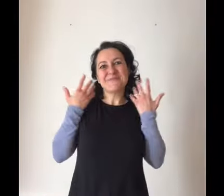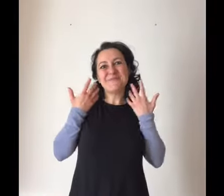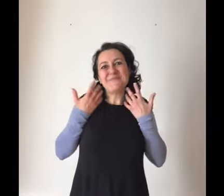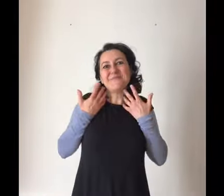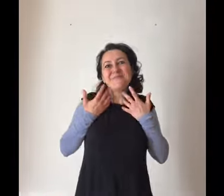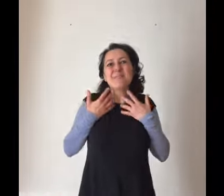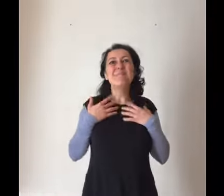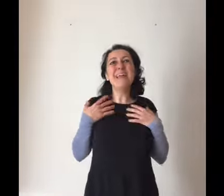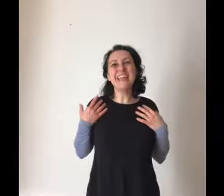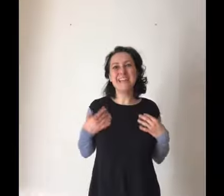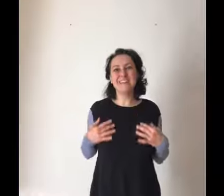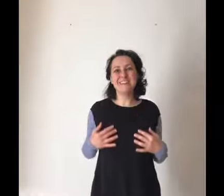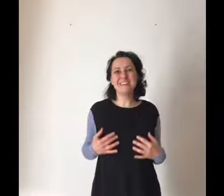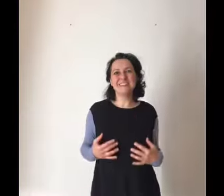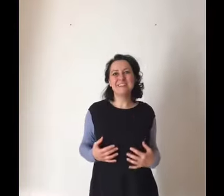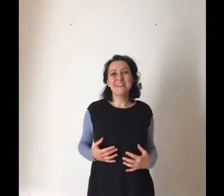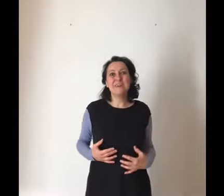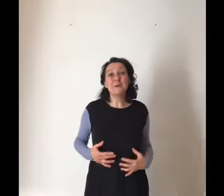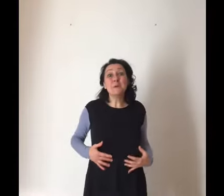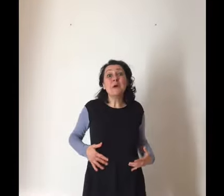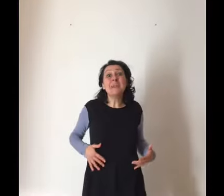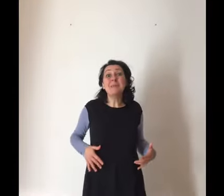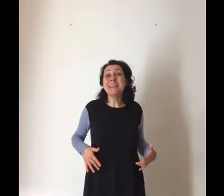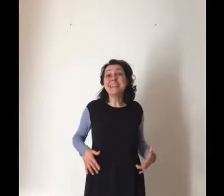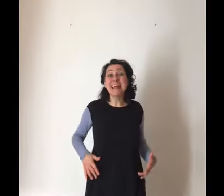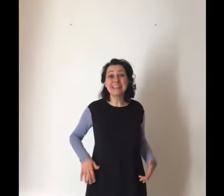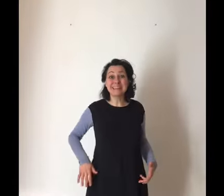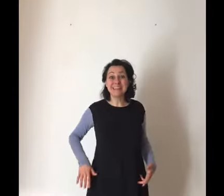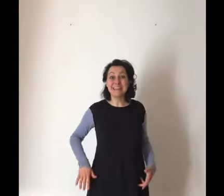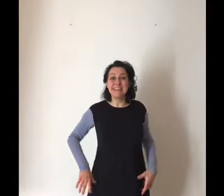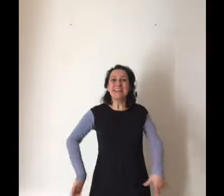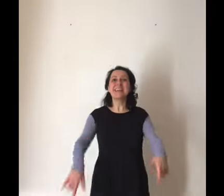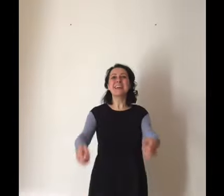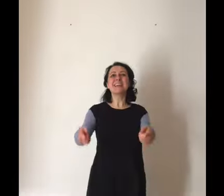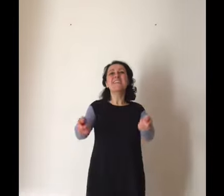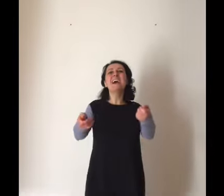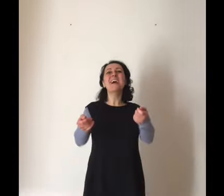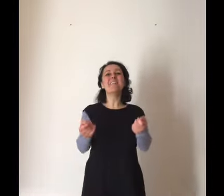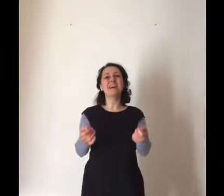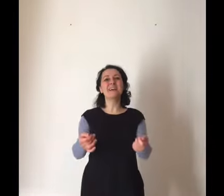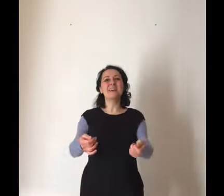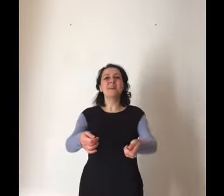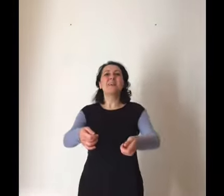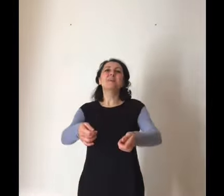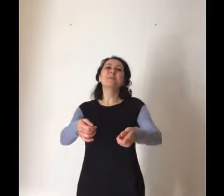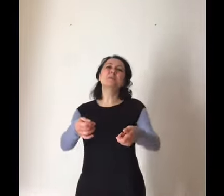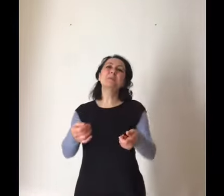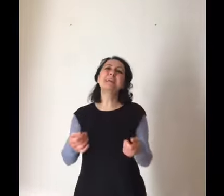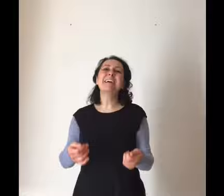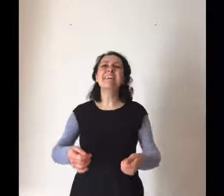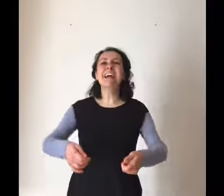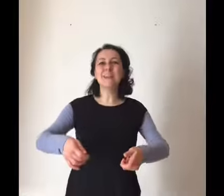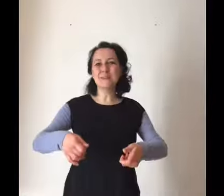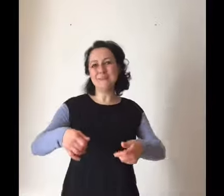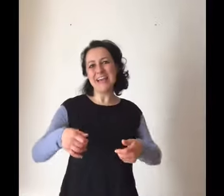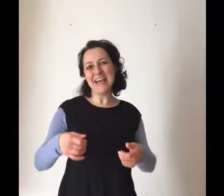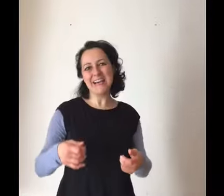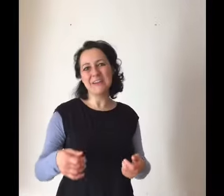Altro, bello, con occhi penetranti, che arrivava su un cavallo bianco,